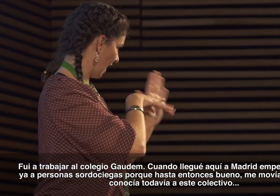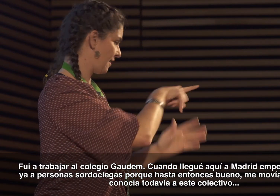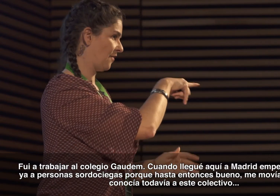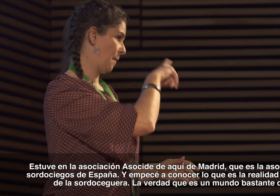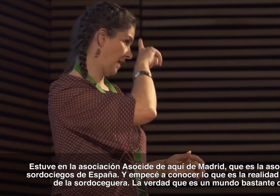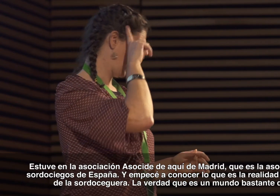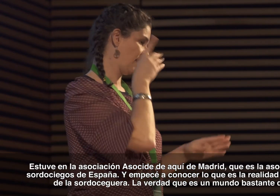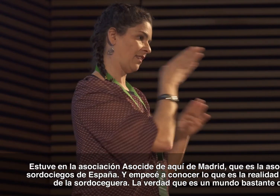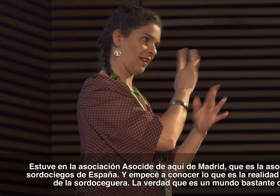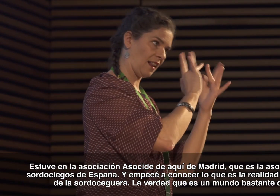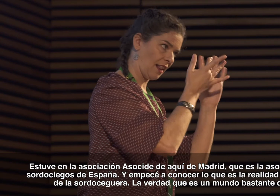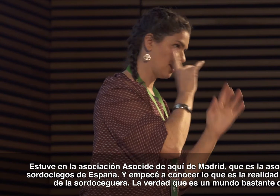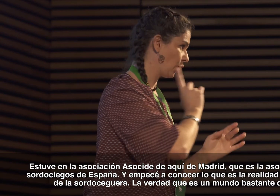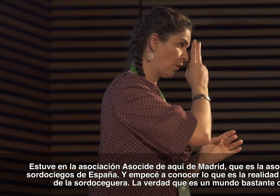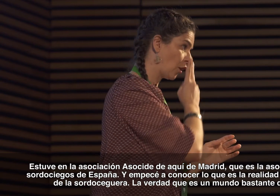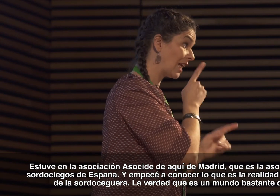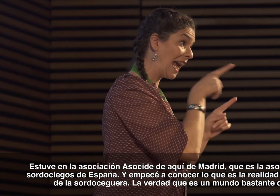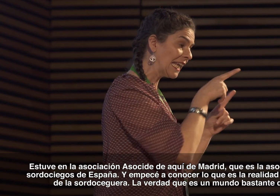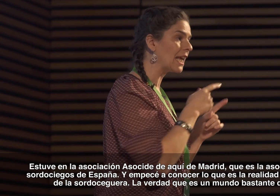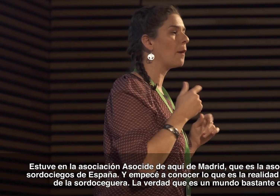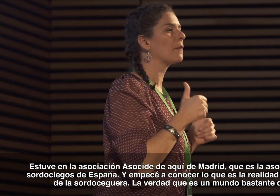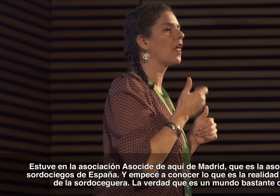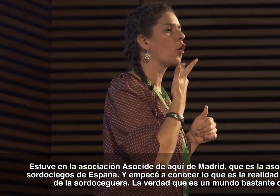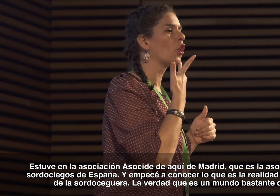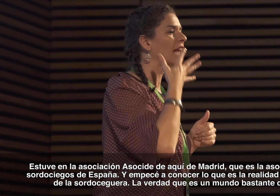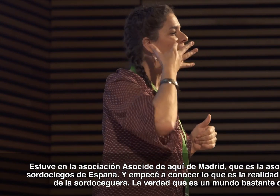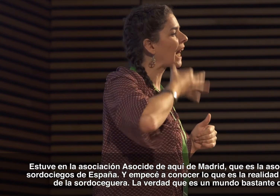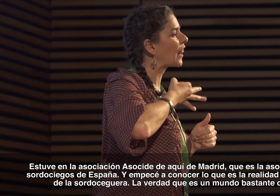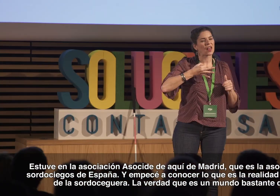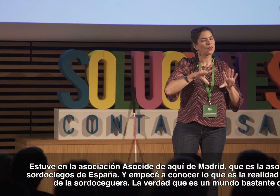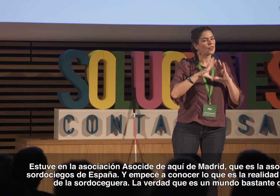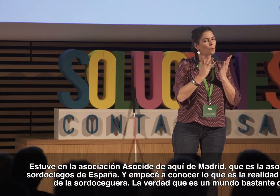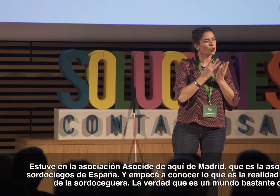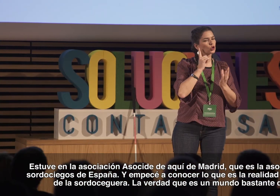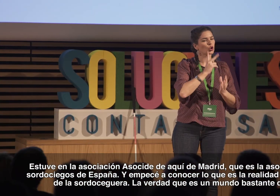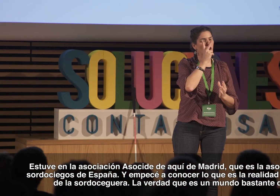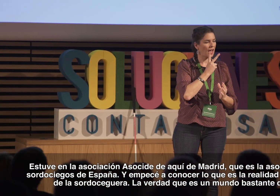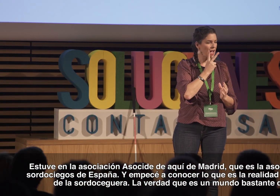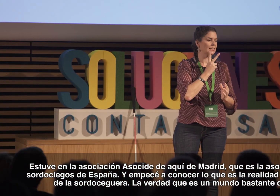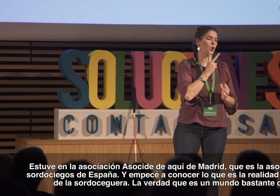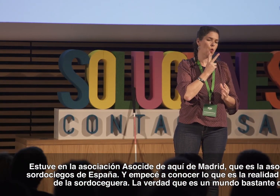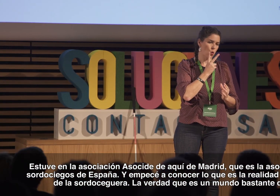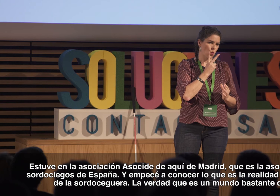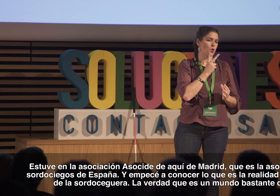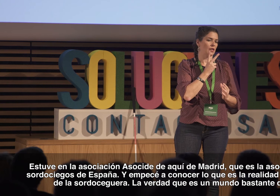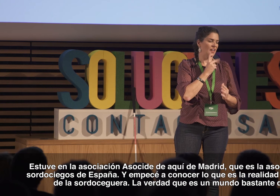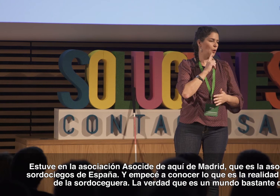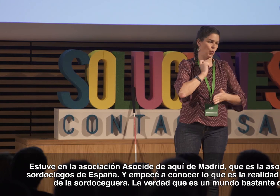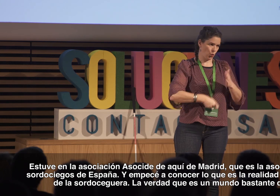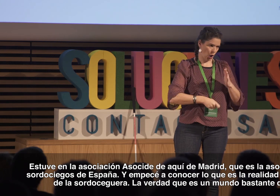colectivo. Estuve en la Asociación de Asociedos de aquí de Madrid, que es la Asociación de Sordociegos de España, y empecé a conocer lo que es la realidad del mundo de la sordoceguera.